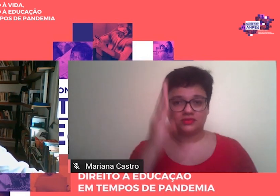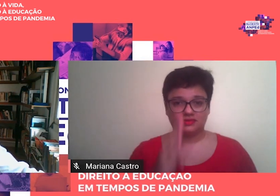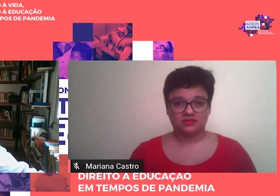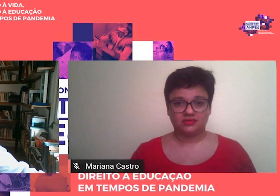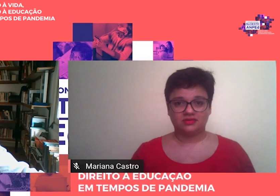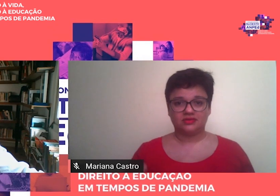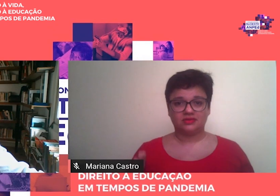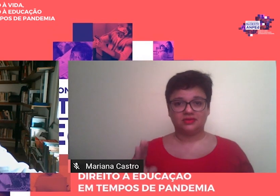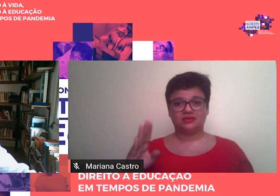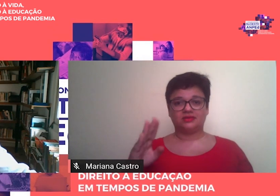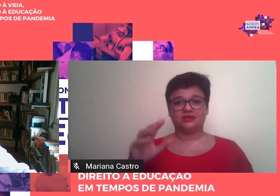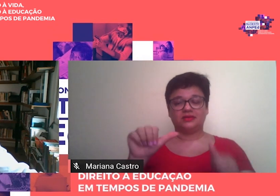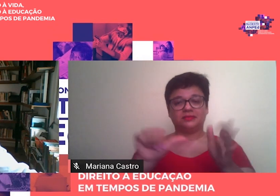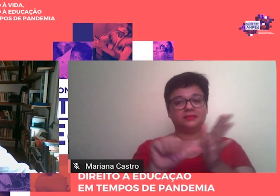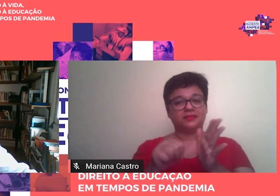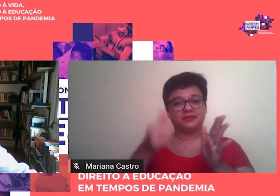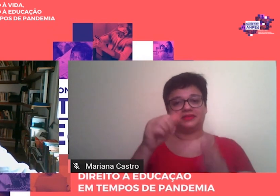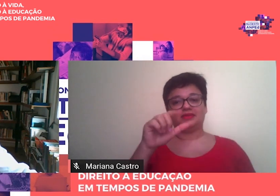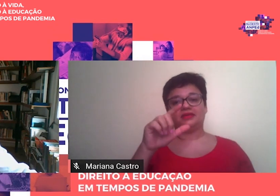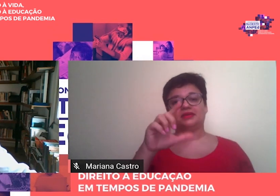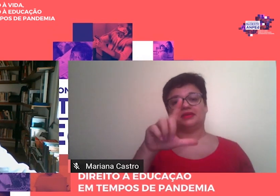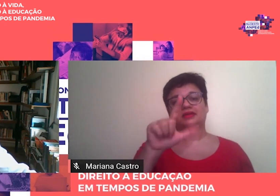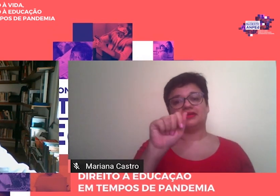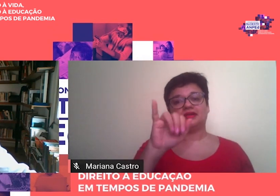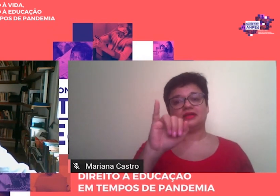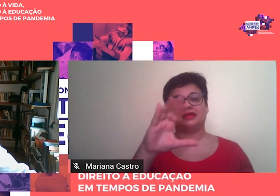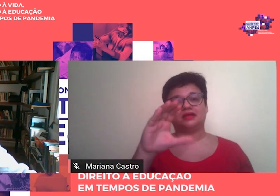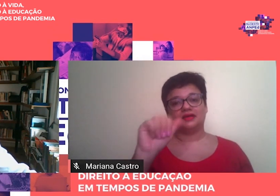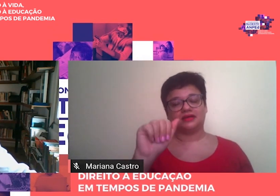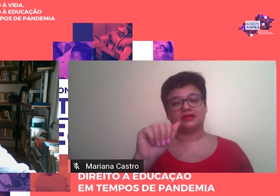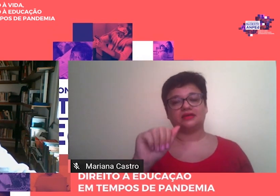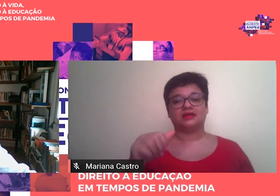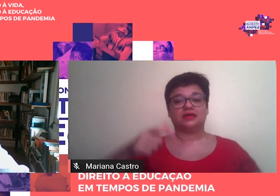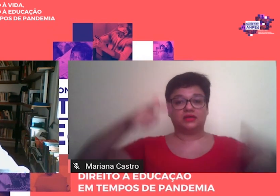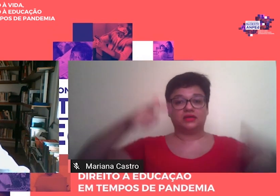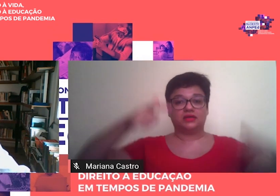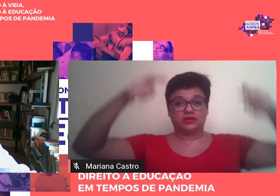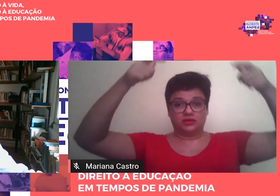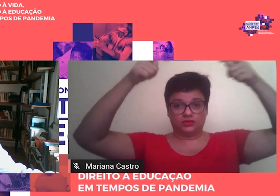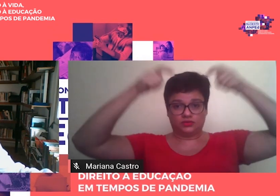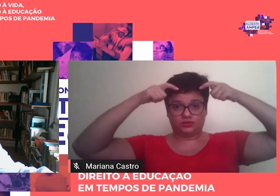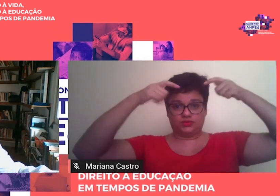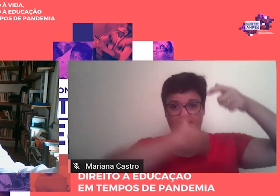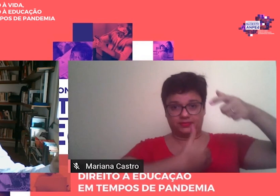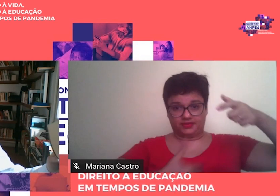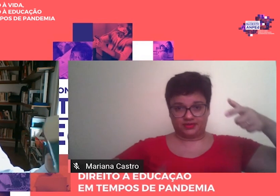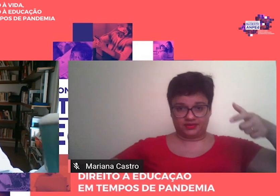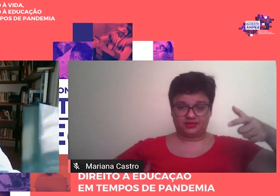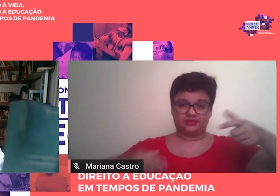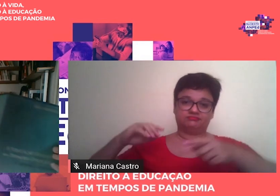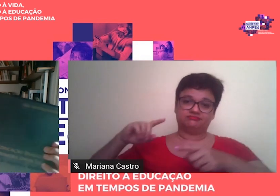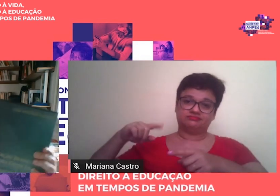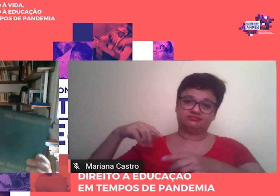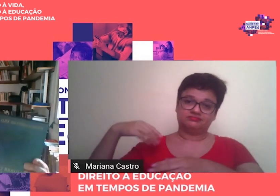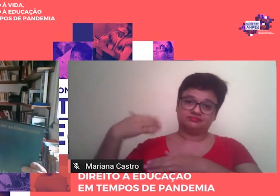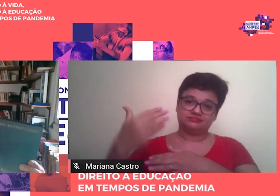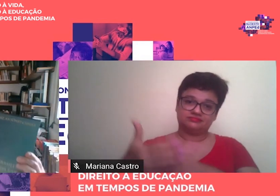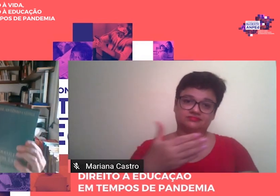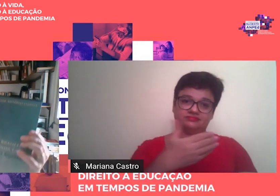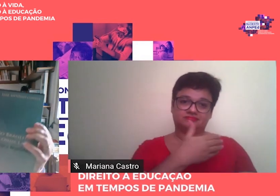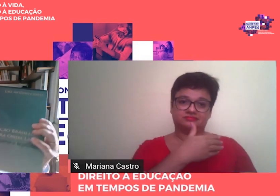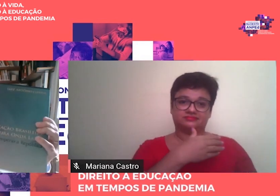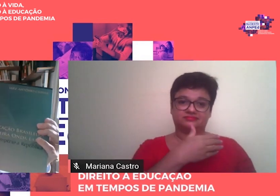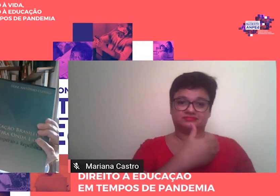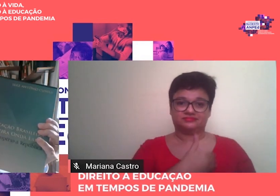Primeira Onda Laica, do Império à República, um alentado volume de 539